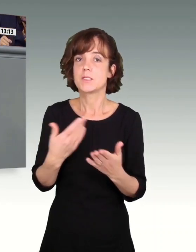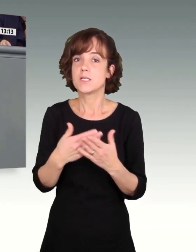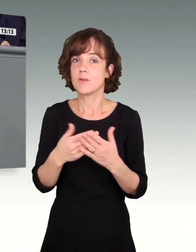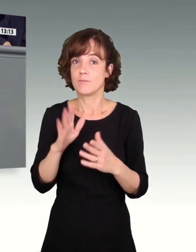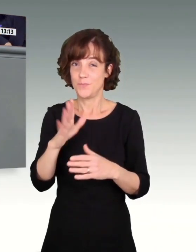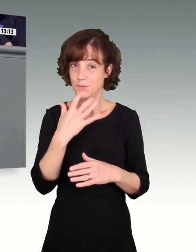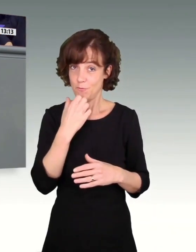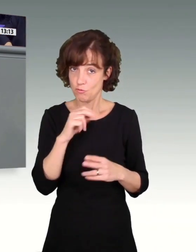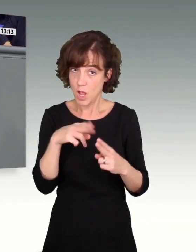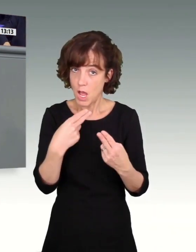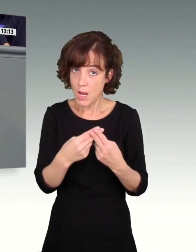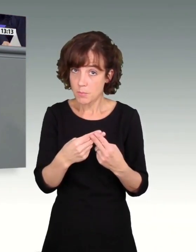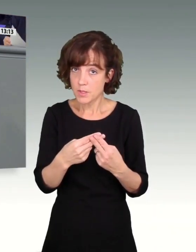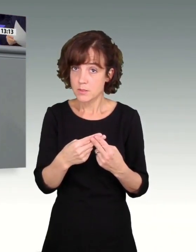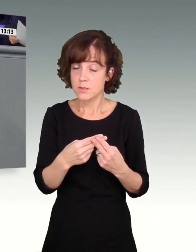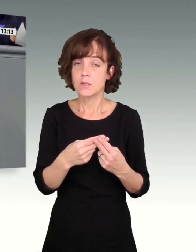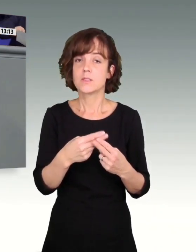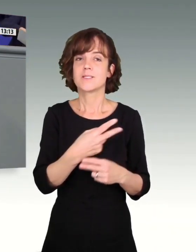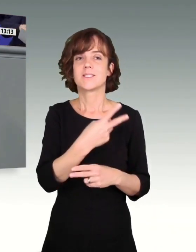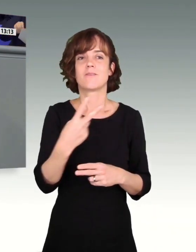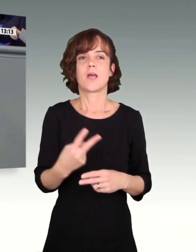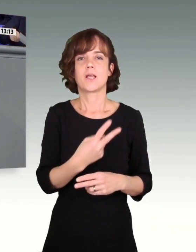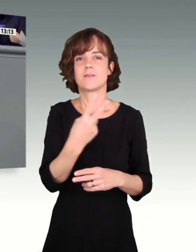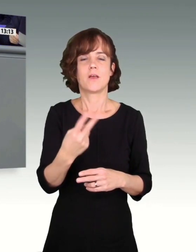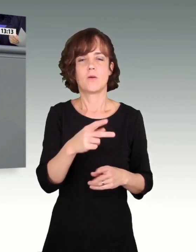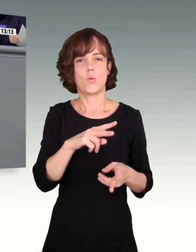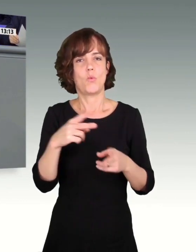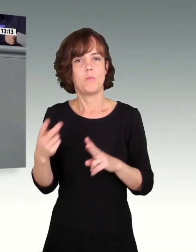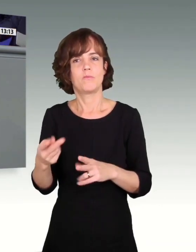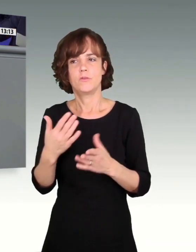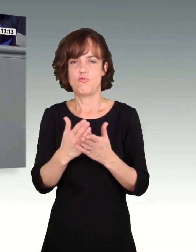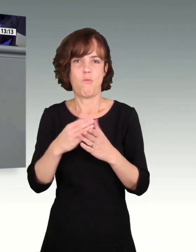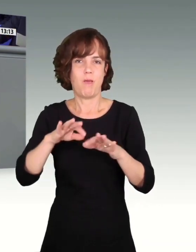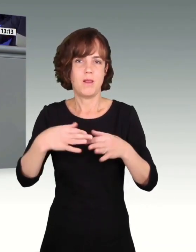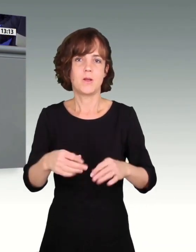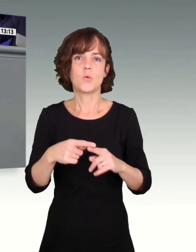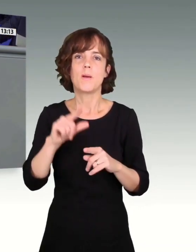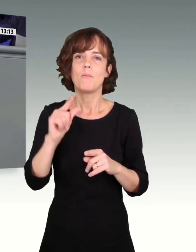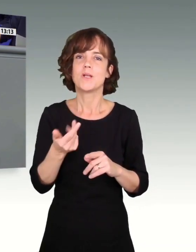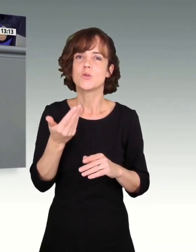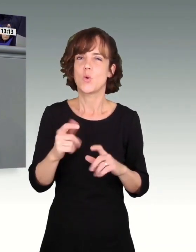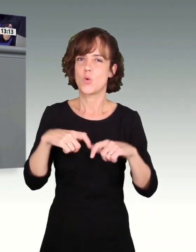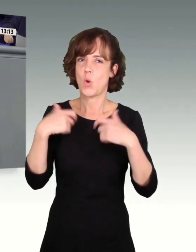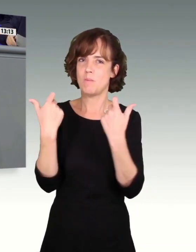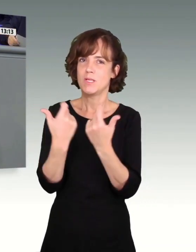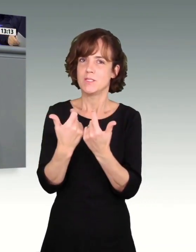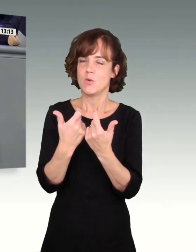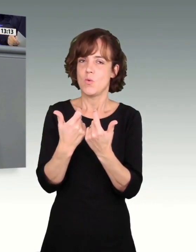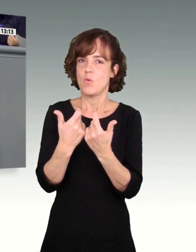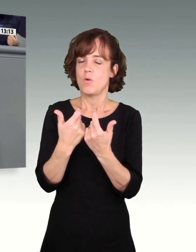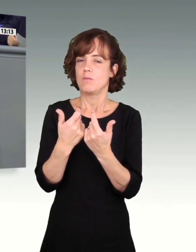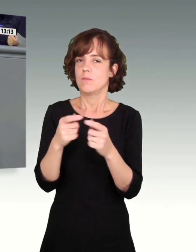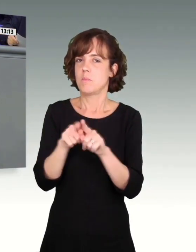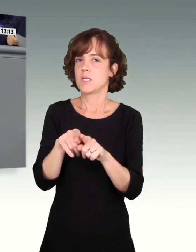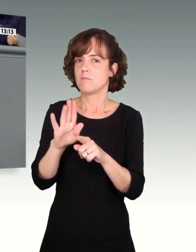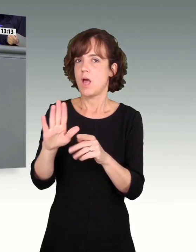entsprechend anzupassen, weg von der Zweijährigkeit, damit eigentlich schon erledigt. Und die Mindestlohnkommission kommt da ihrer Aufgabe nach.